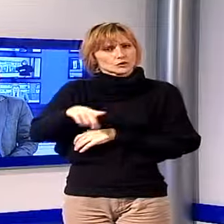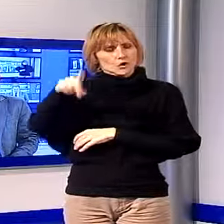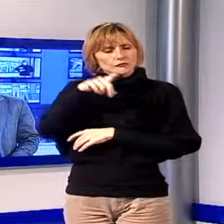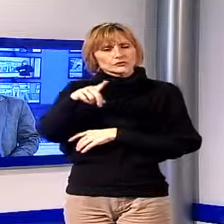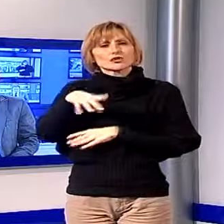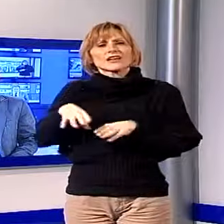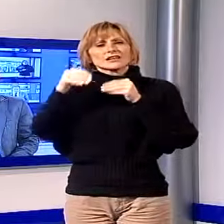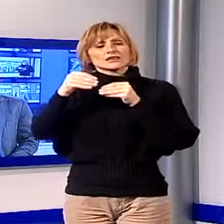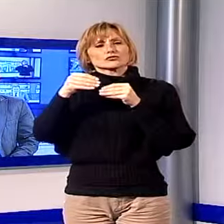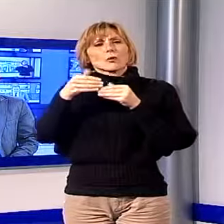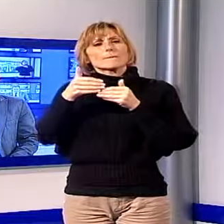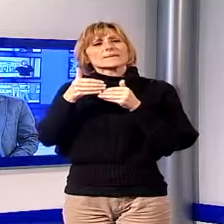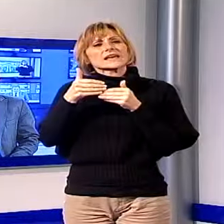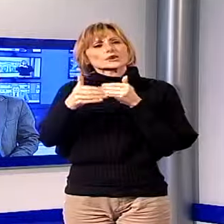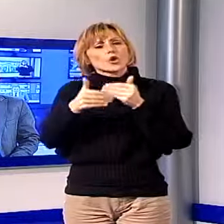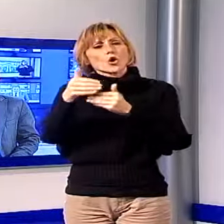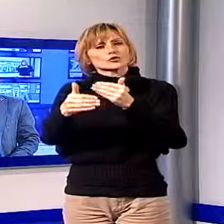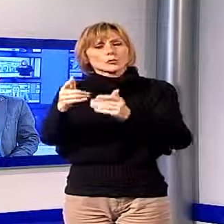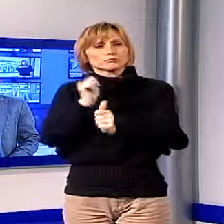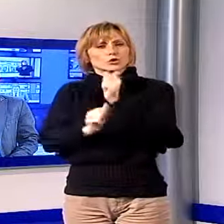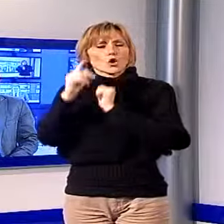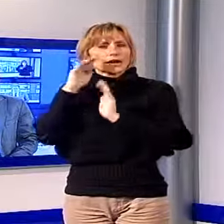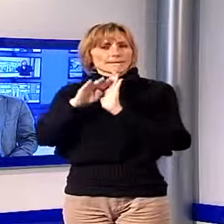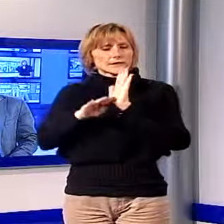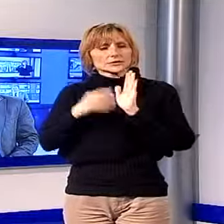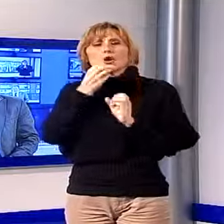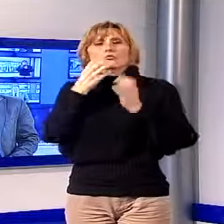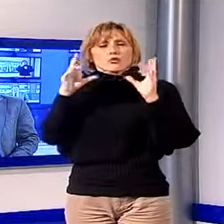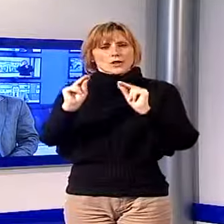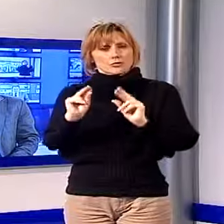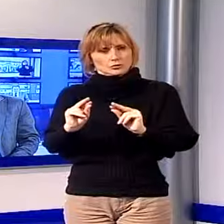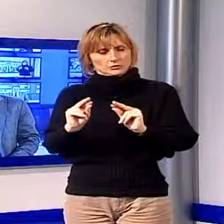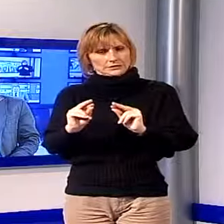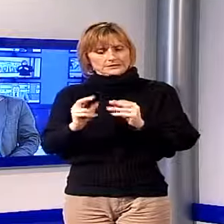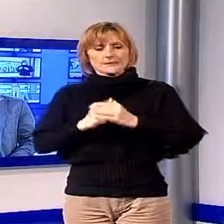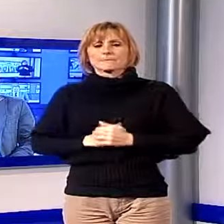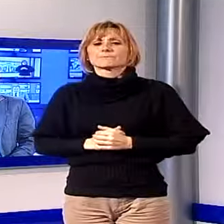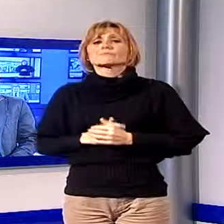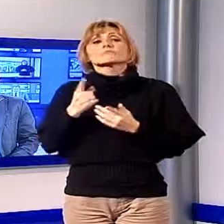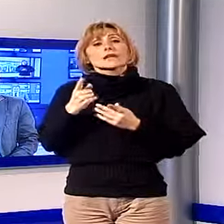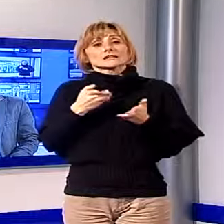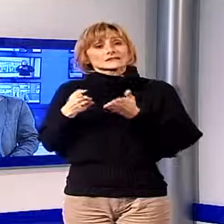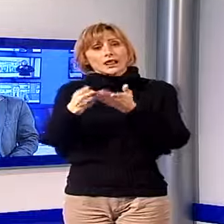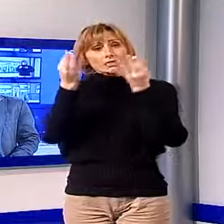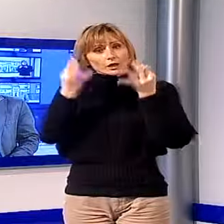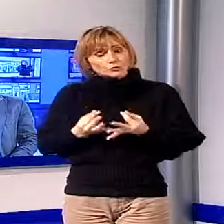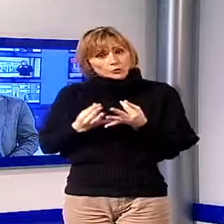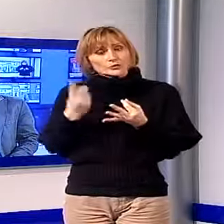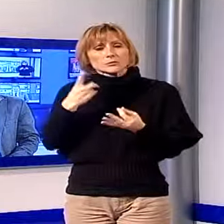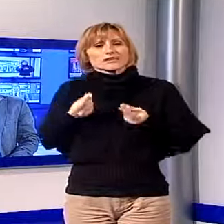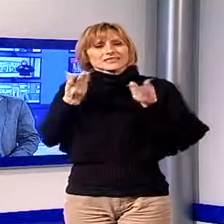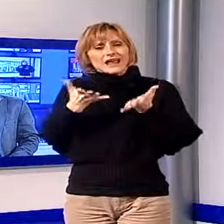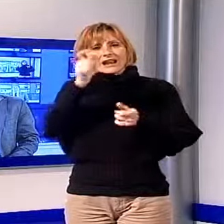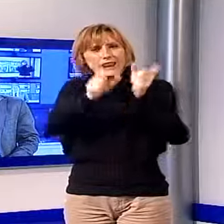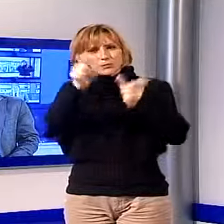programmazione dei servizi territoriali è sicuramente una buona notizia, ha detto Baccelli, è la strada giusta per riuscire a dare ai